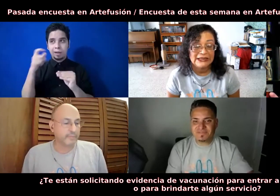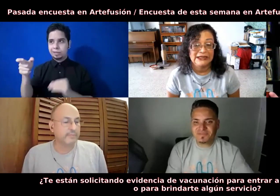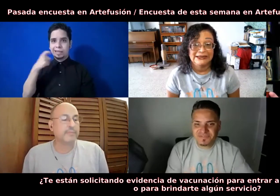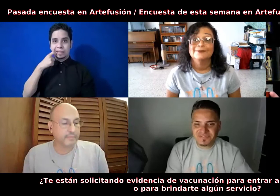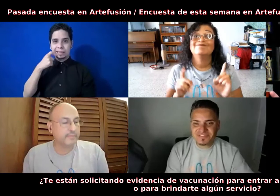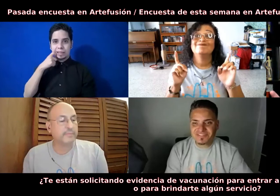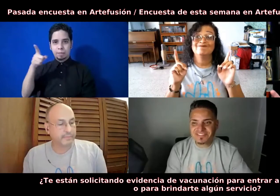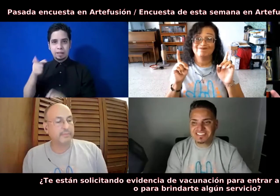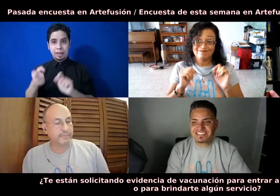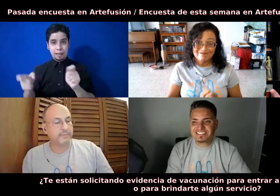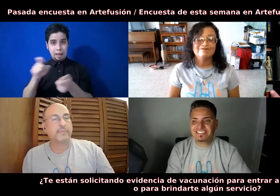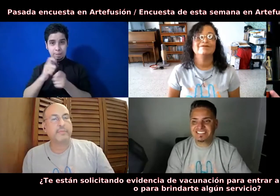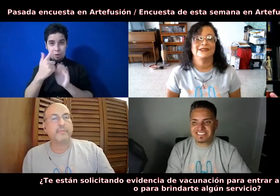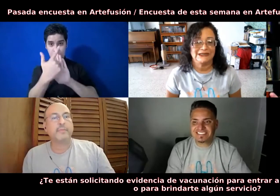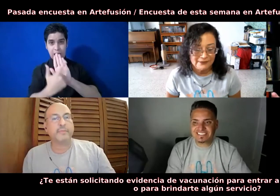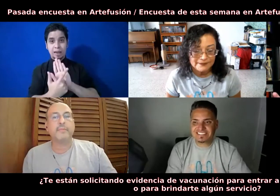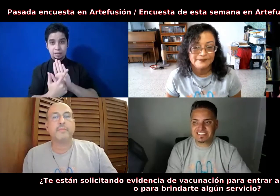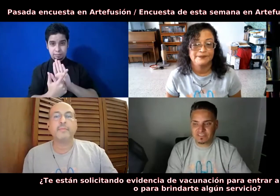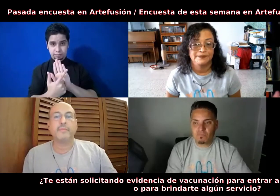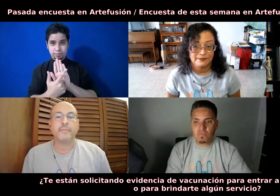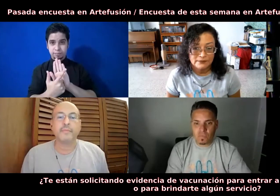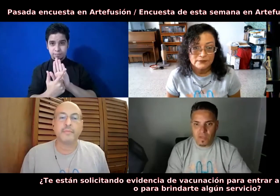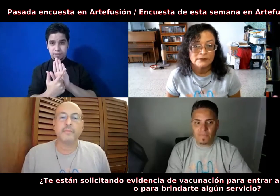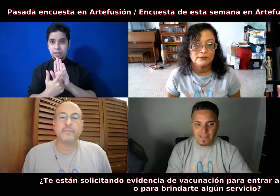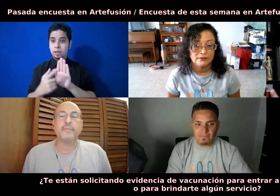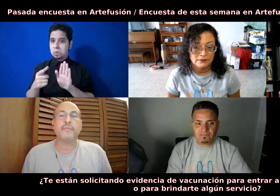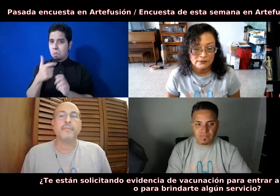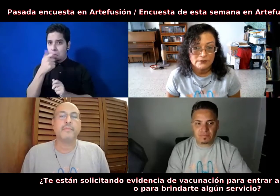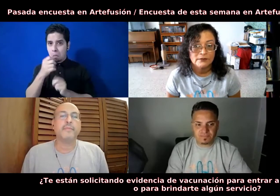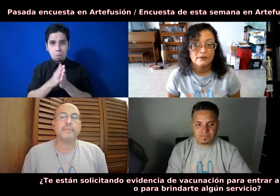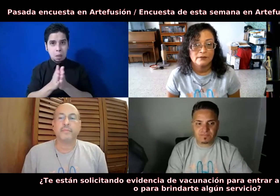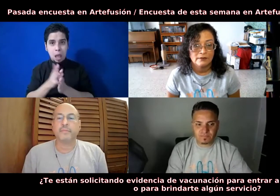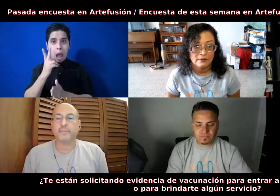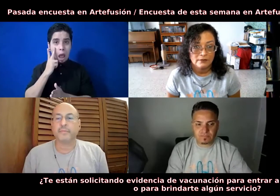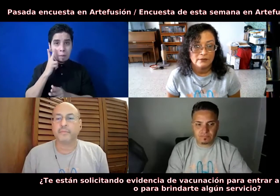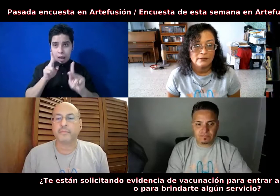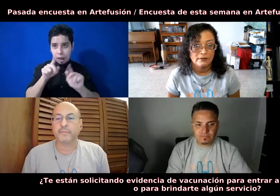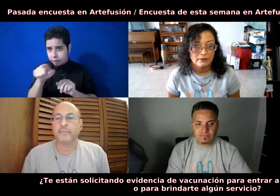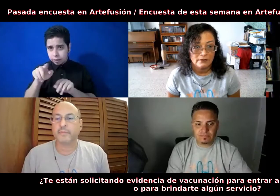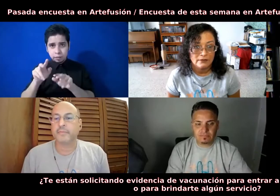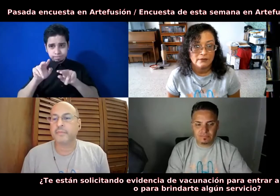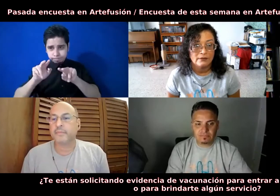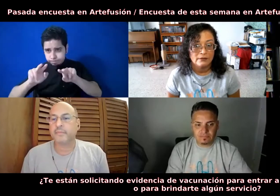ejecutiva, y es interesante que la gente esté bien informada, ¿no? Y que esté